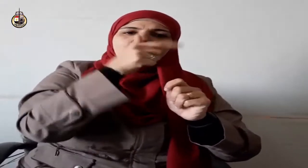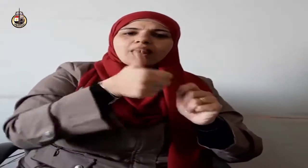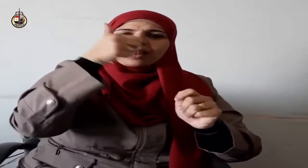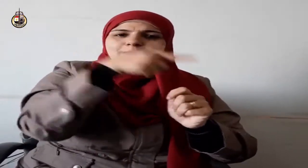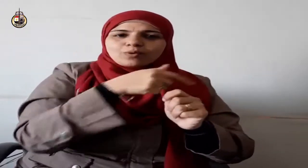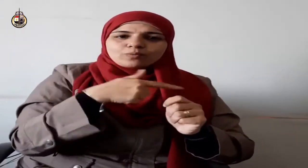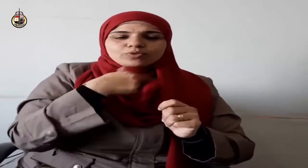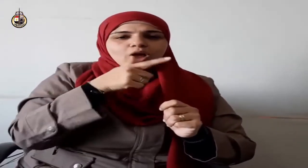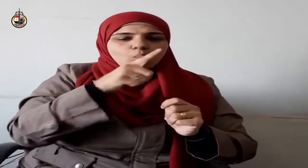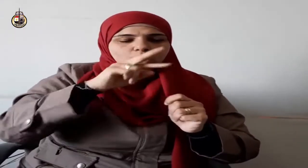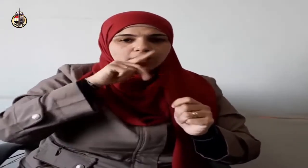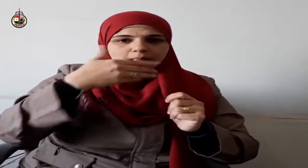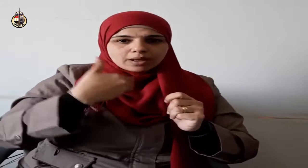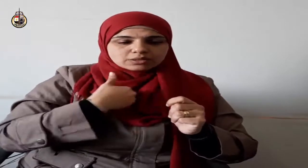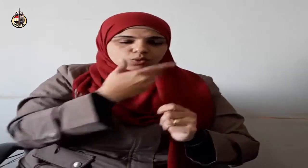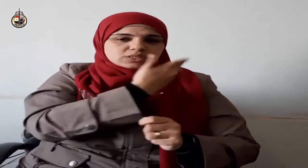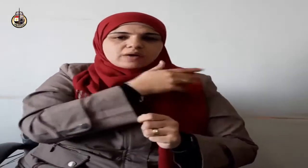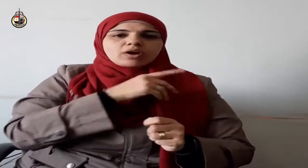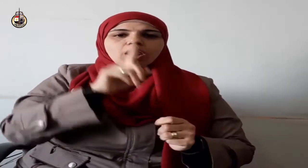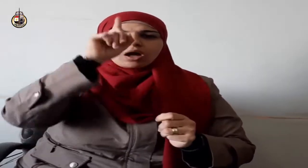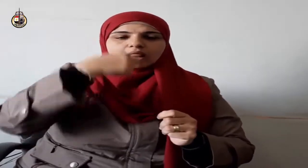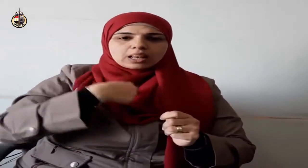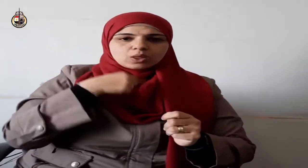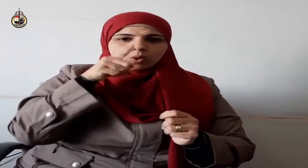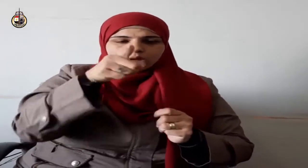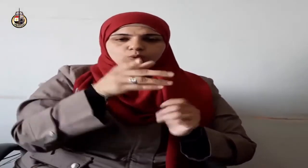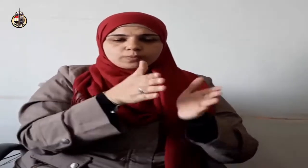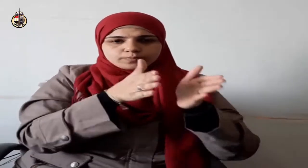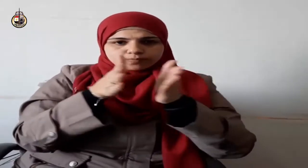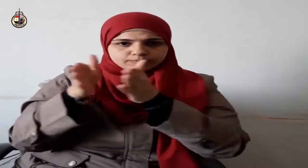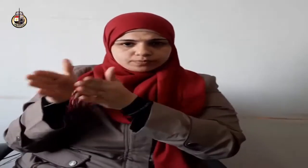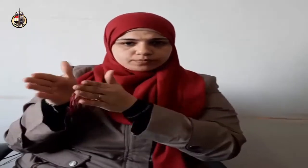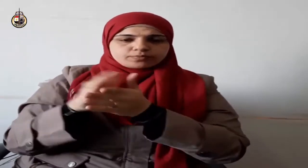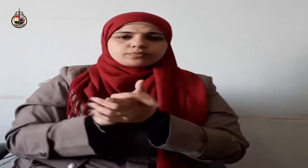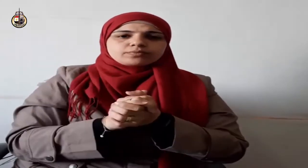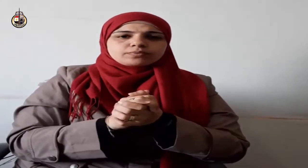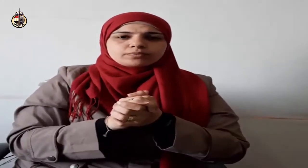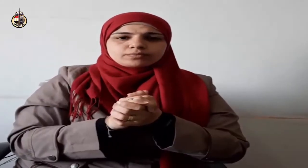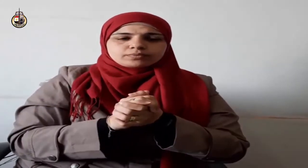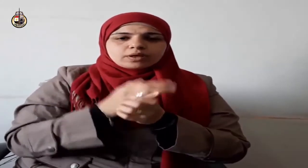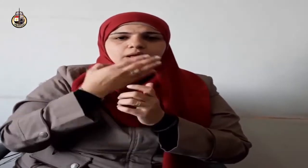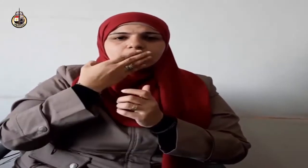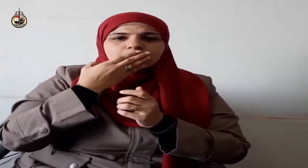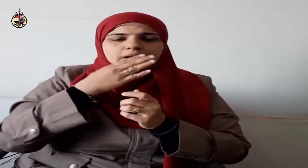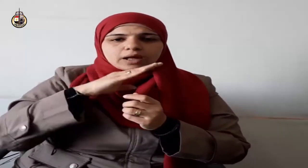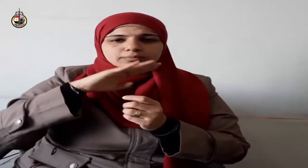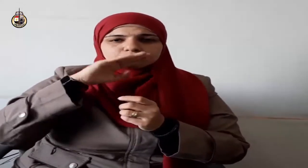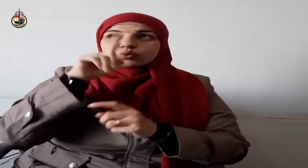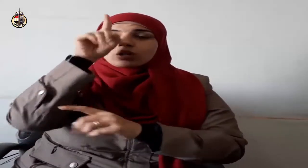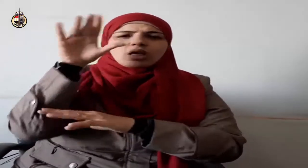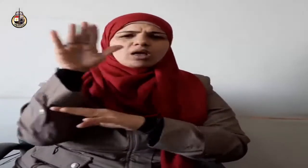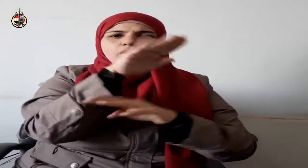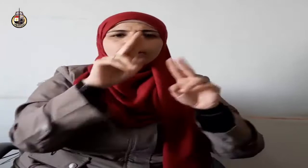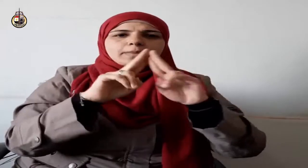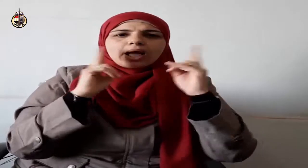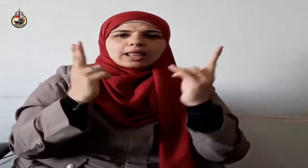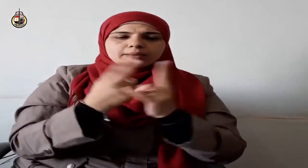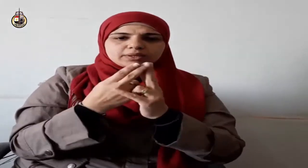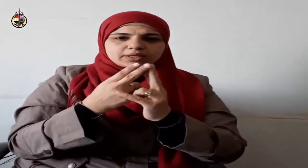يقول الله تعالى أنا عند ظن عبدي بي وأنا معه إذا ذكرني